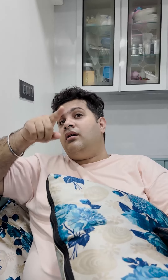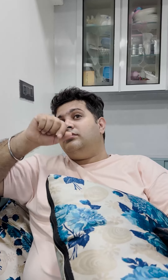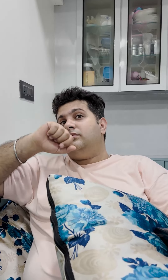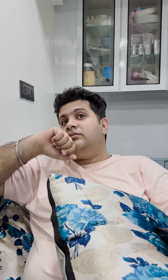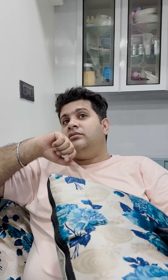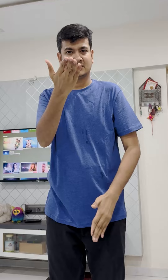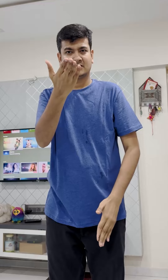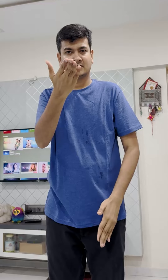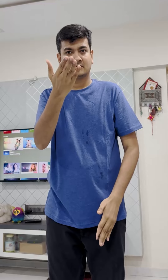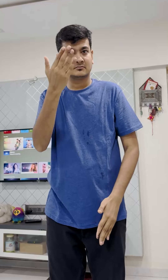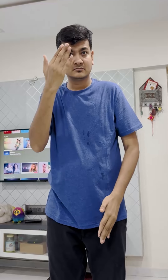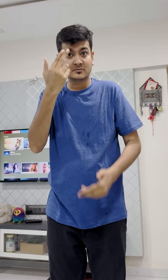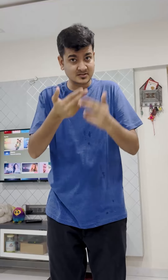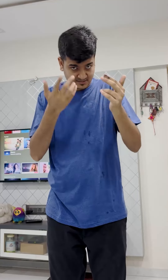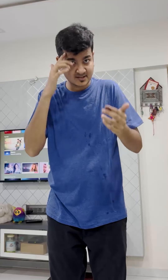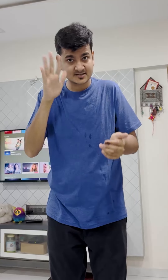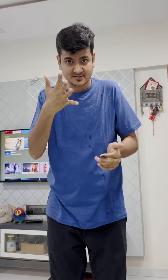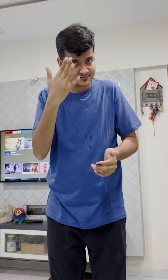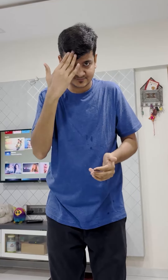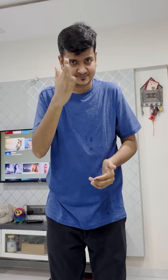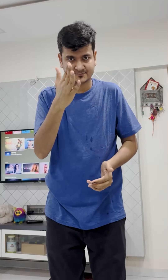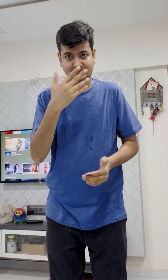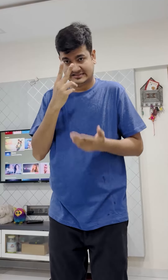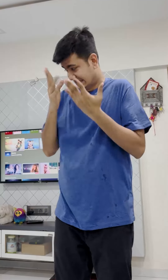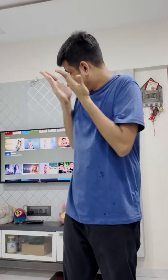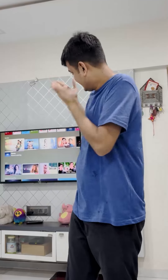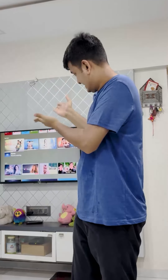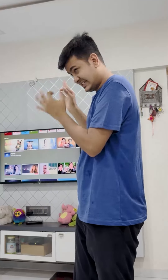सब देखो नहीं पता ये देख देख